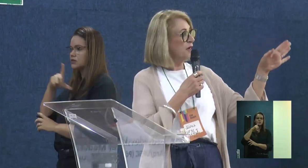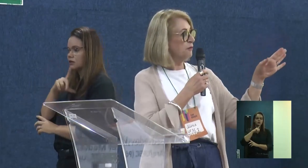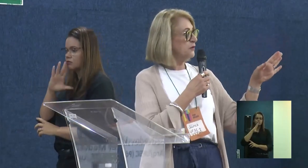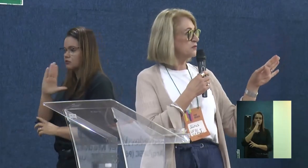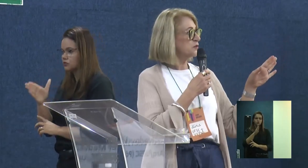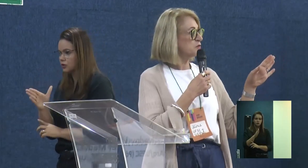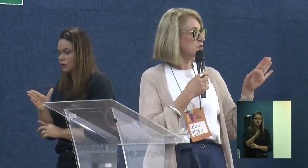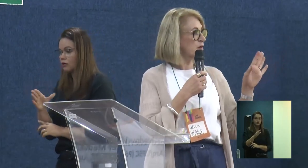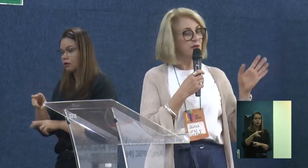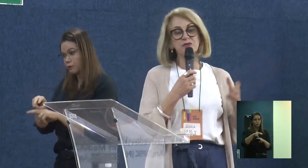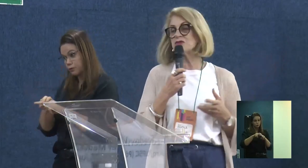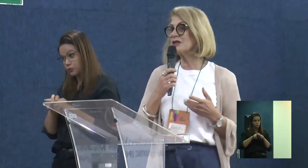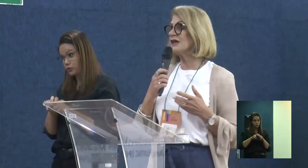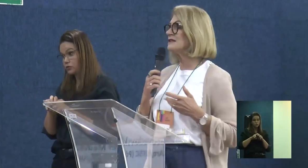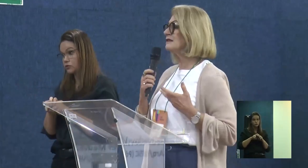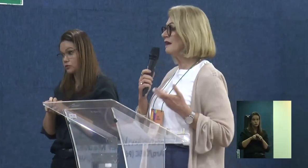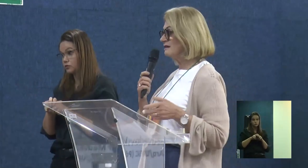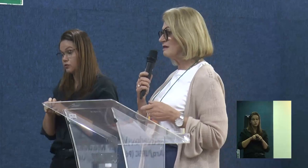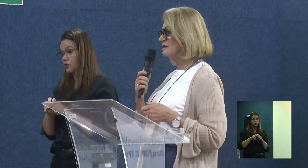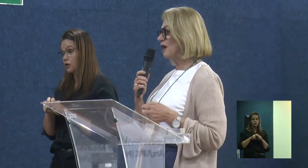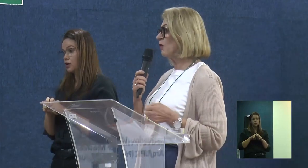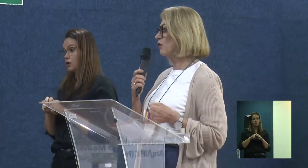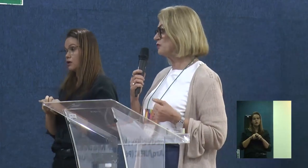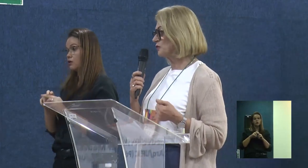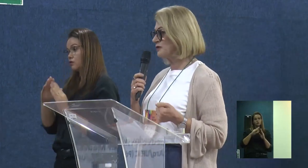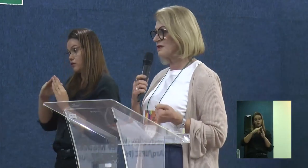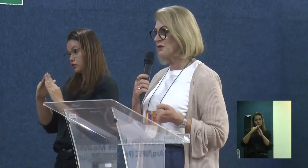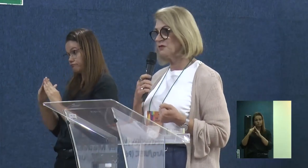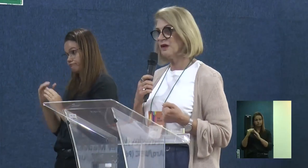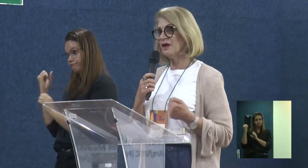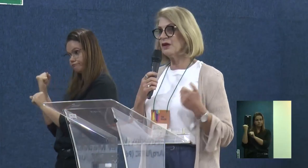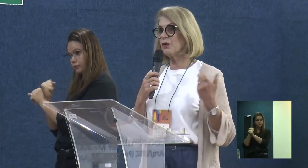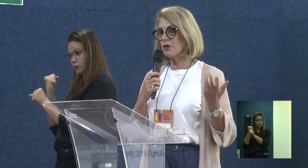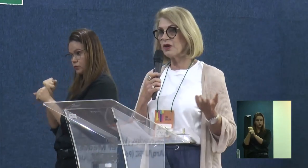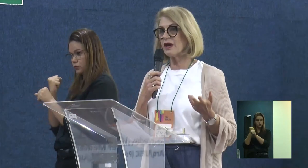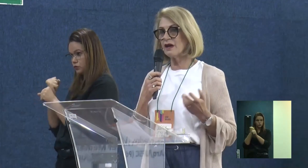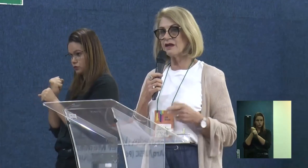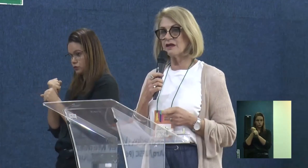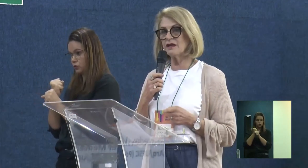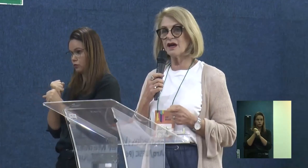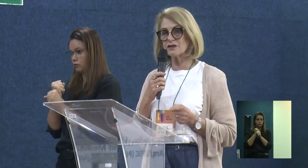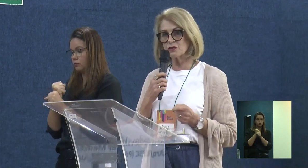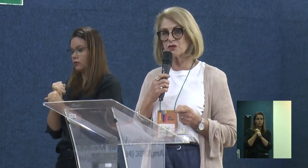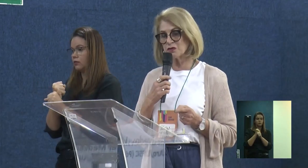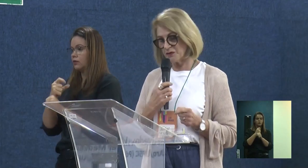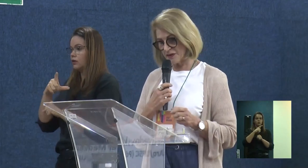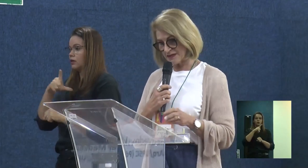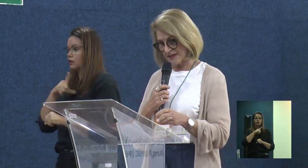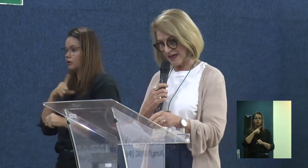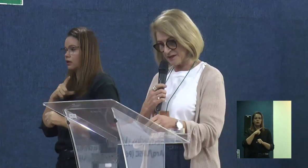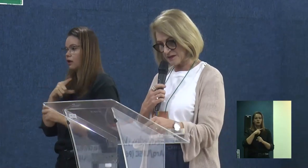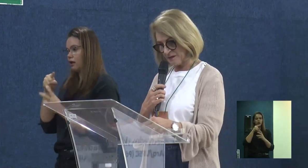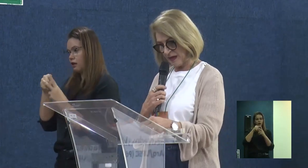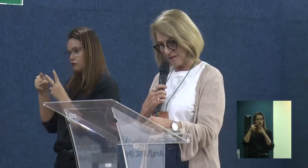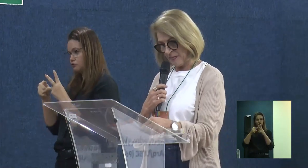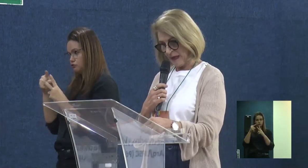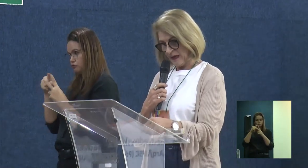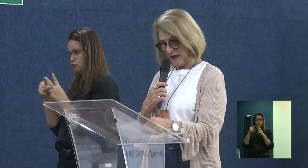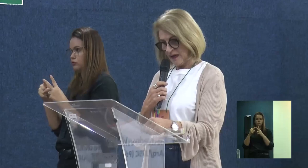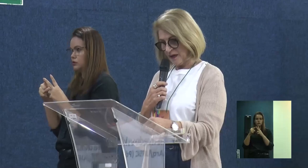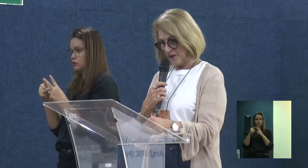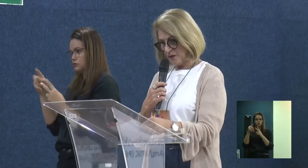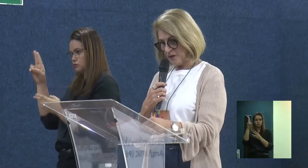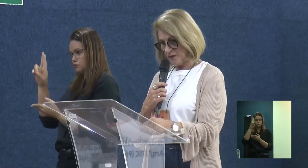e é por isso que eu estou chamando de residências em construção e coloquei aqui as duas universidades.